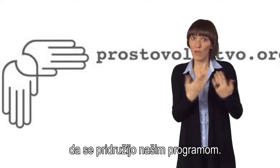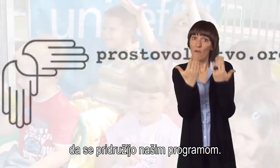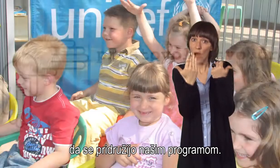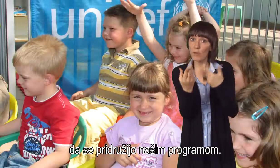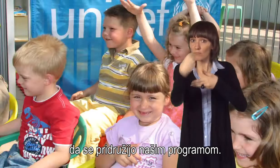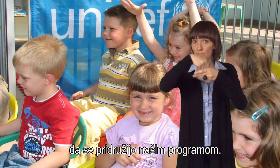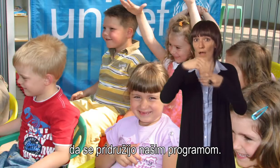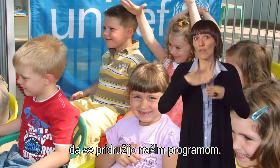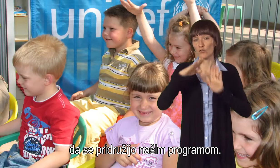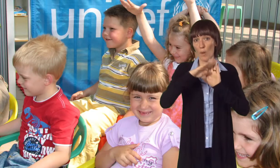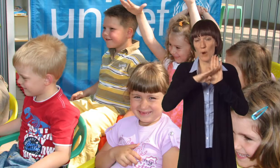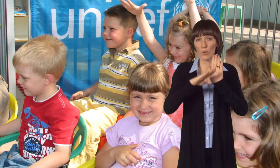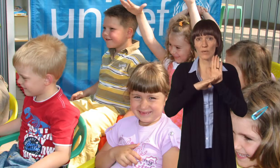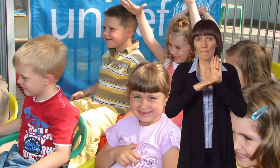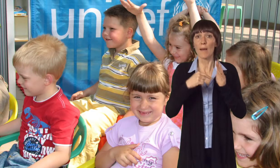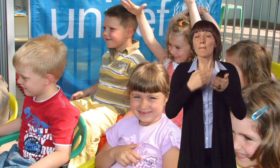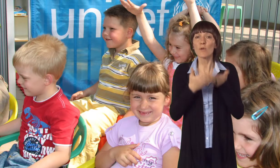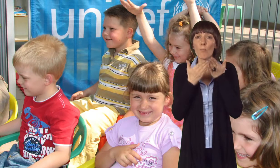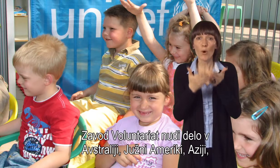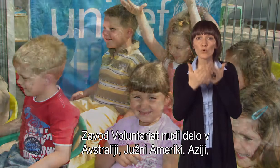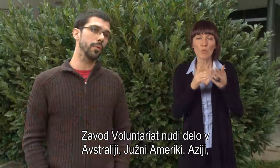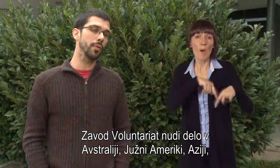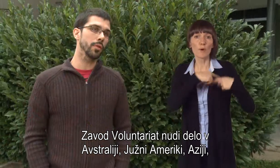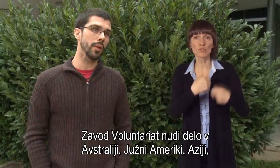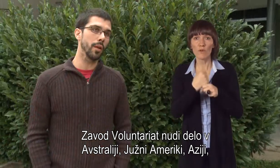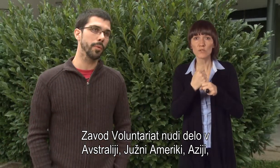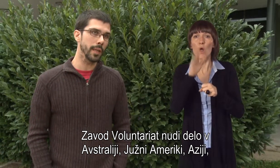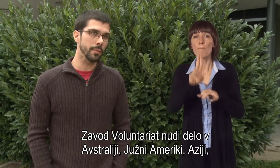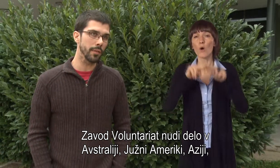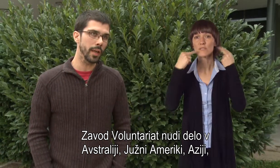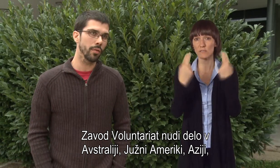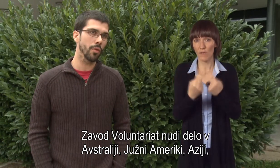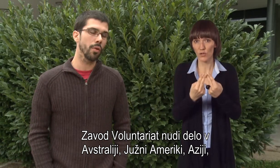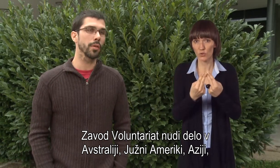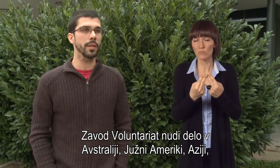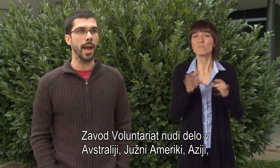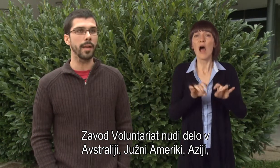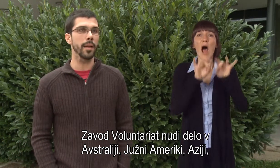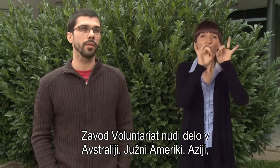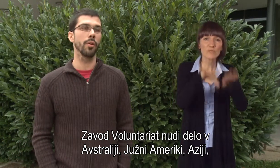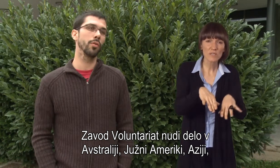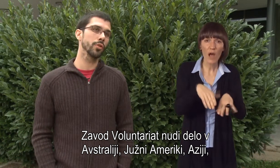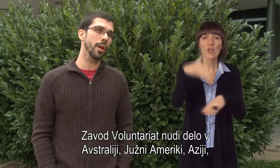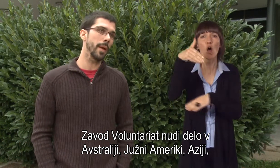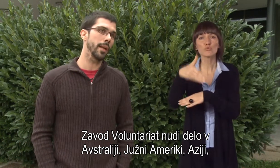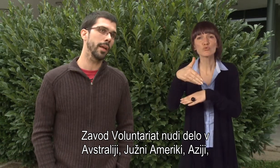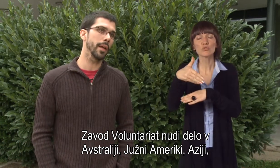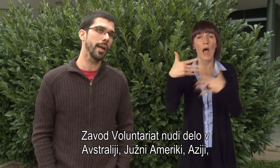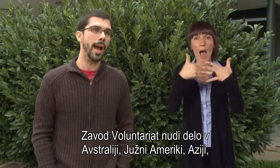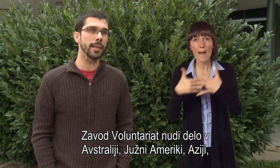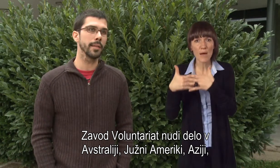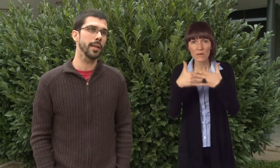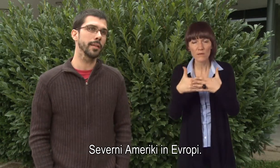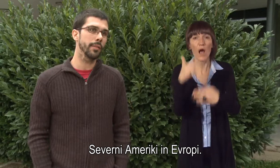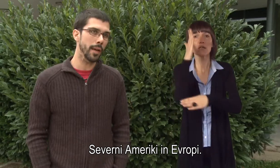da se pridružijo našim programom. Nudimo v bistvu prostovoljsko delo po celem svetu, tako da Australije do Južna Amerike,